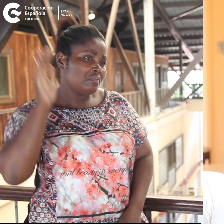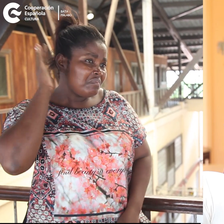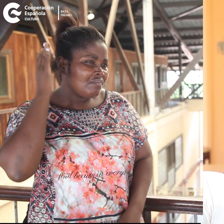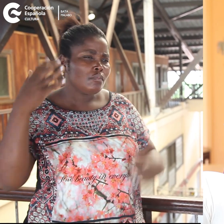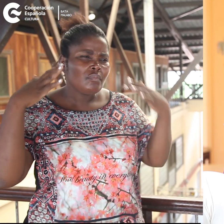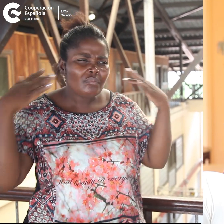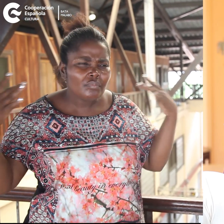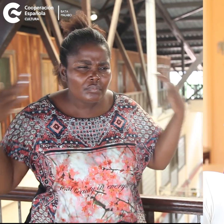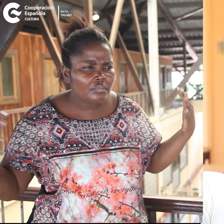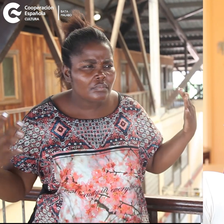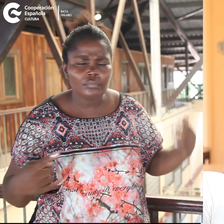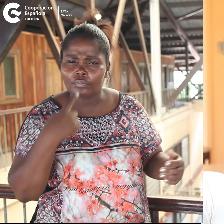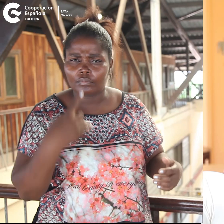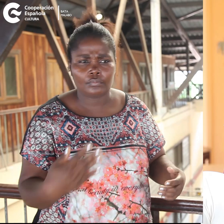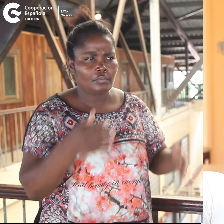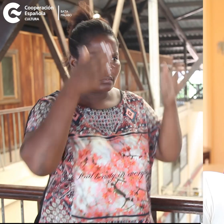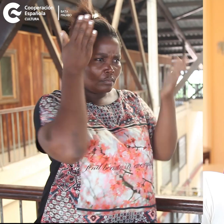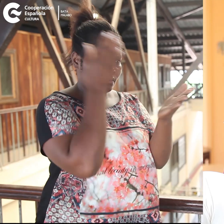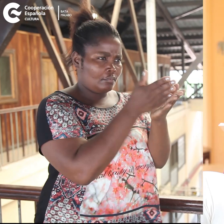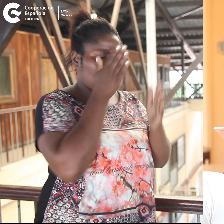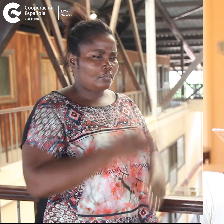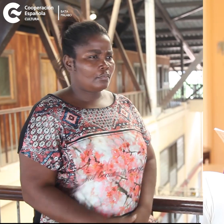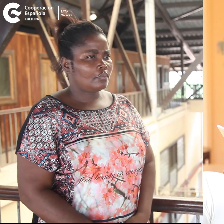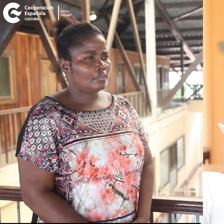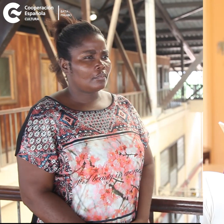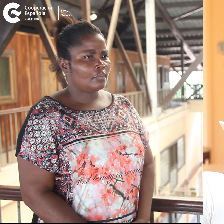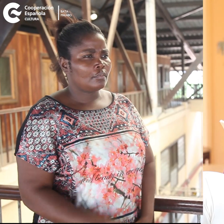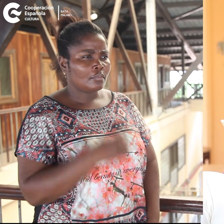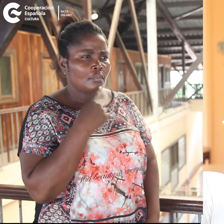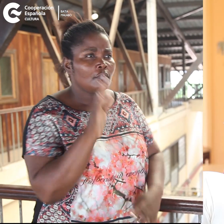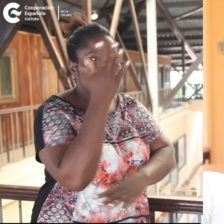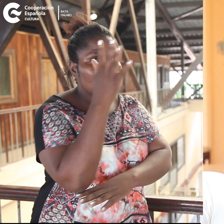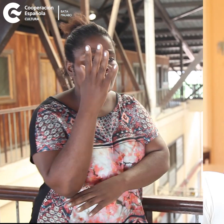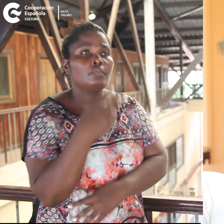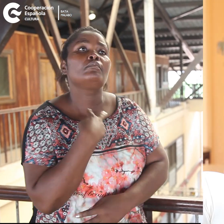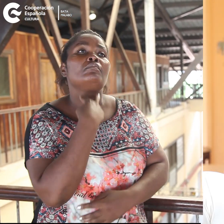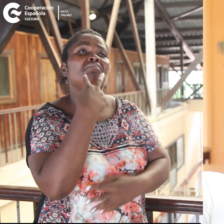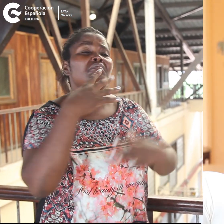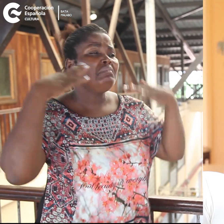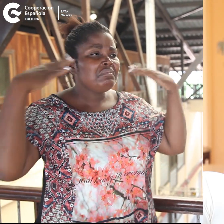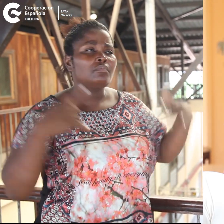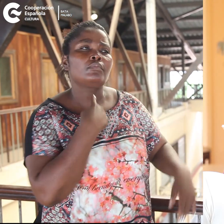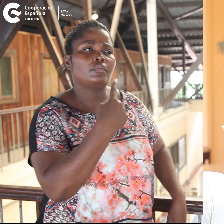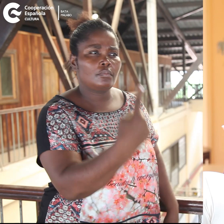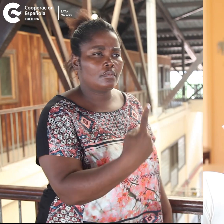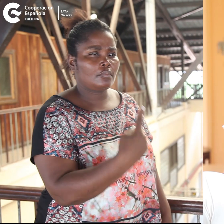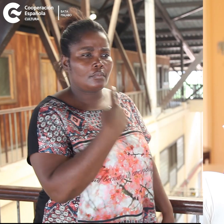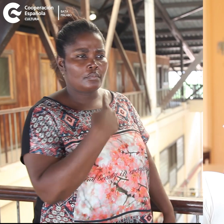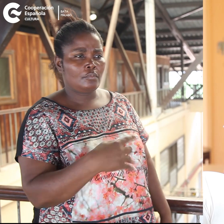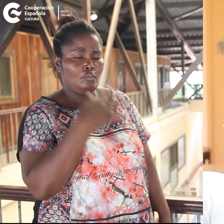un rugido que le obligó a detenerse. Del bosque salió un bofarrón que dijo, soy un